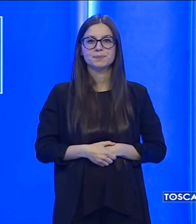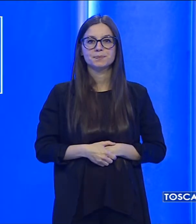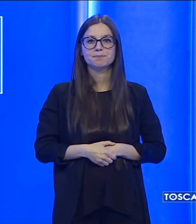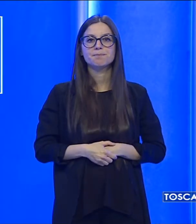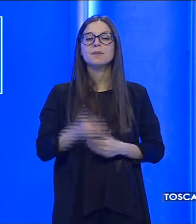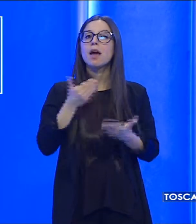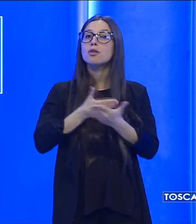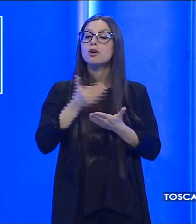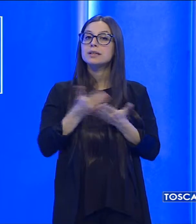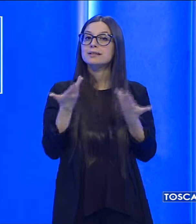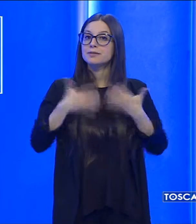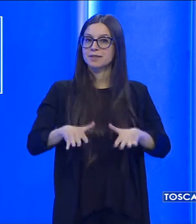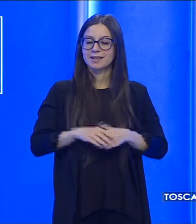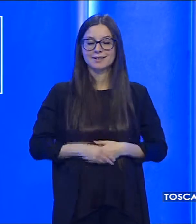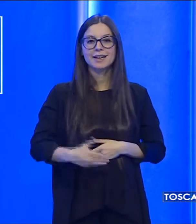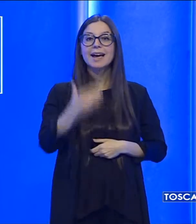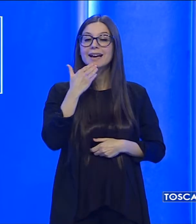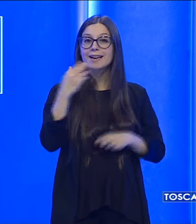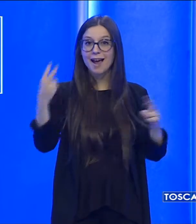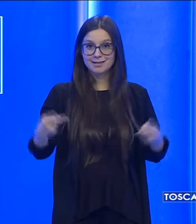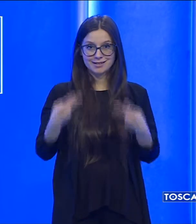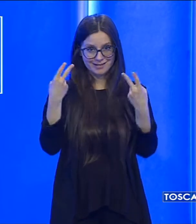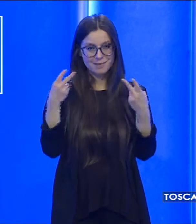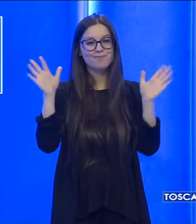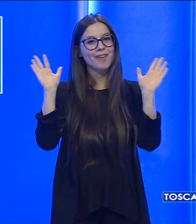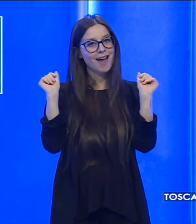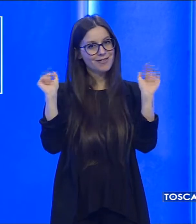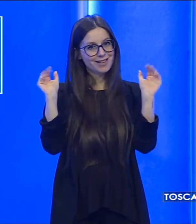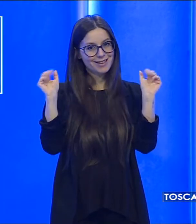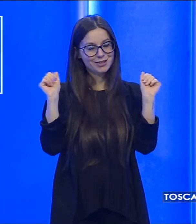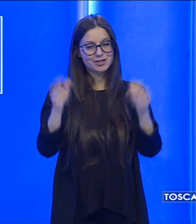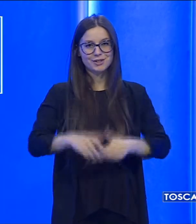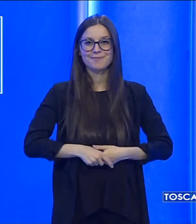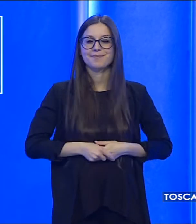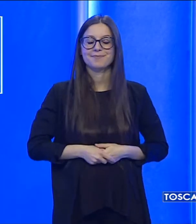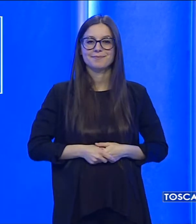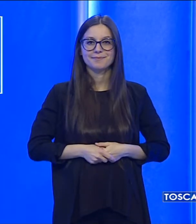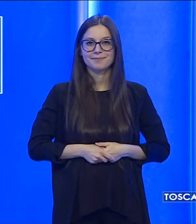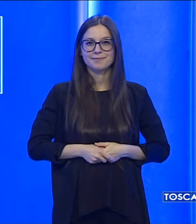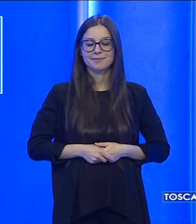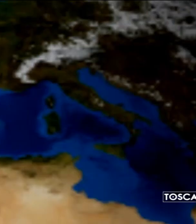Anche per questa sera è tutto, grazie per averci seguiti, arrivederci!